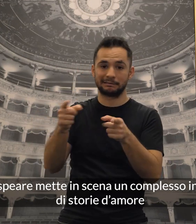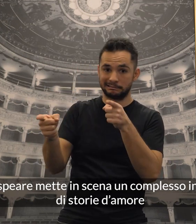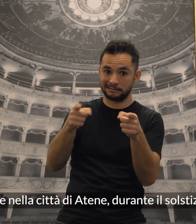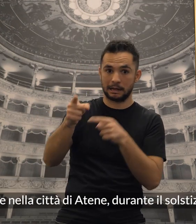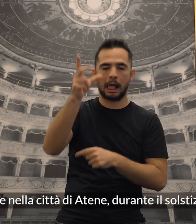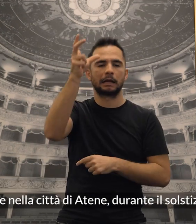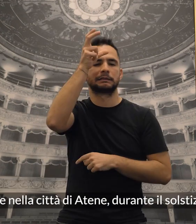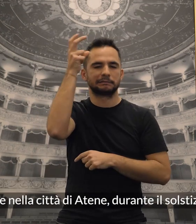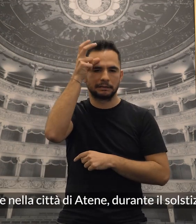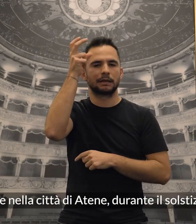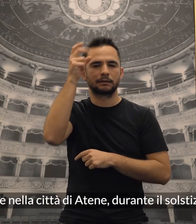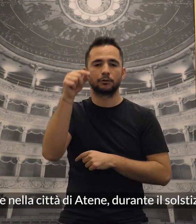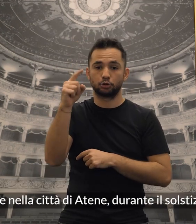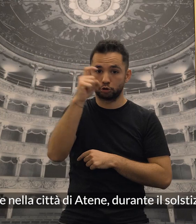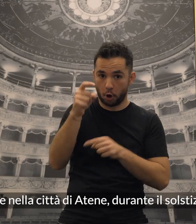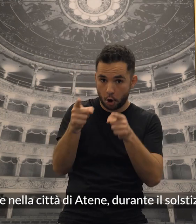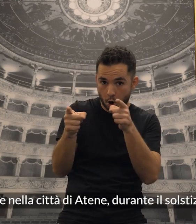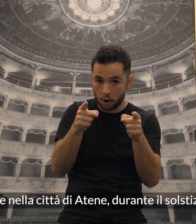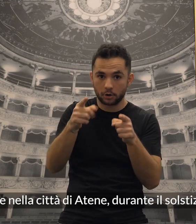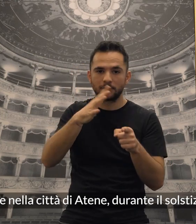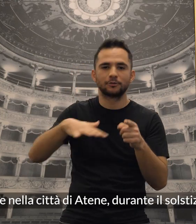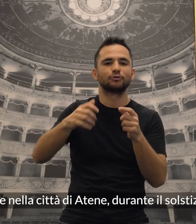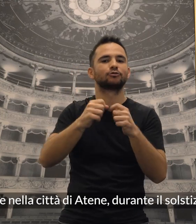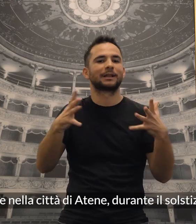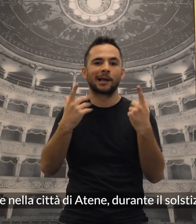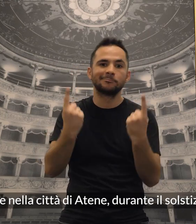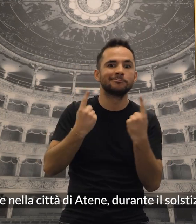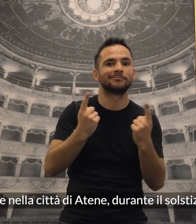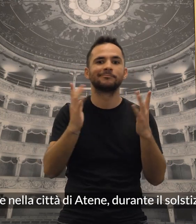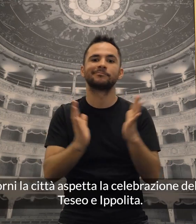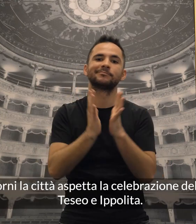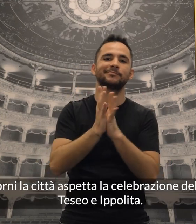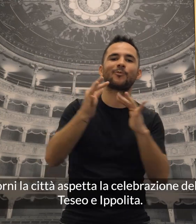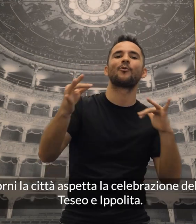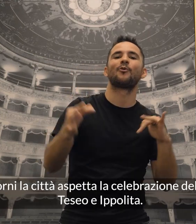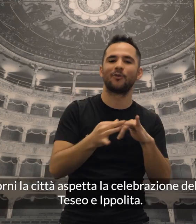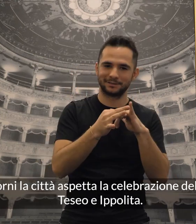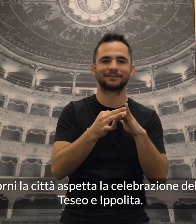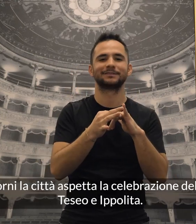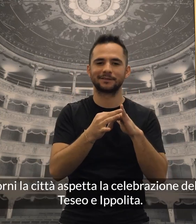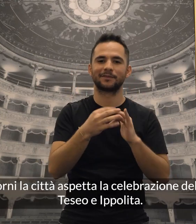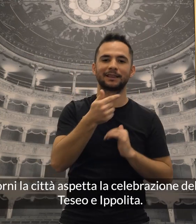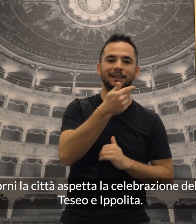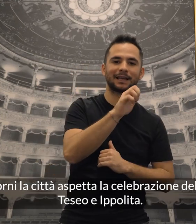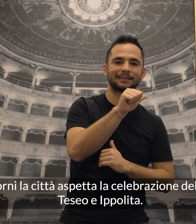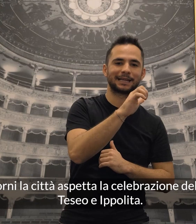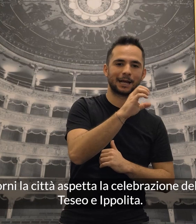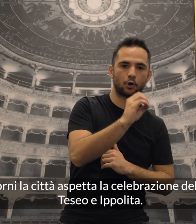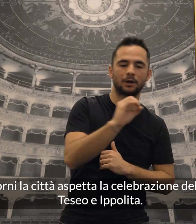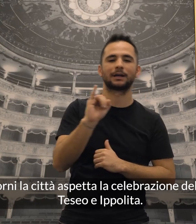ambientate nella città di Atene durante il solstizio d'estate. In quei giorni la città aspetta la celebrazione delle